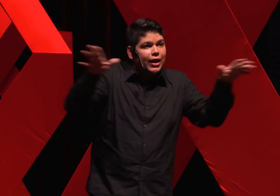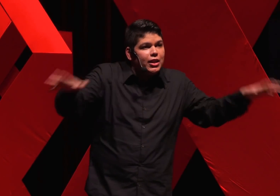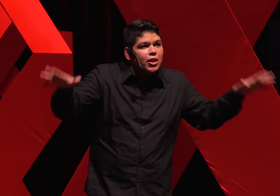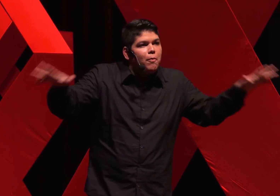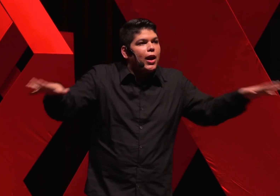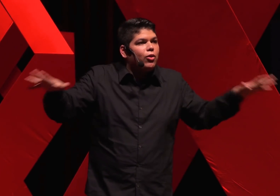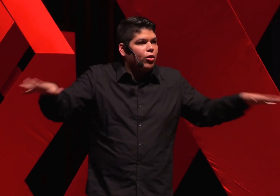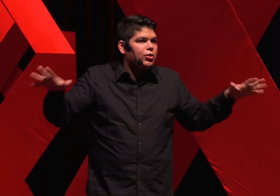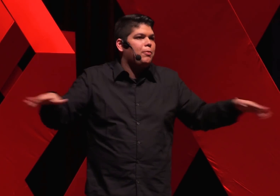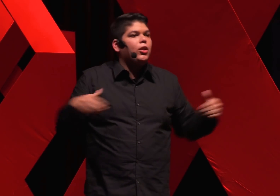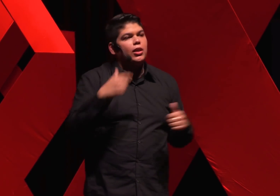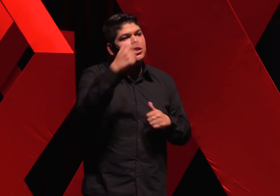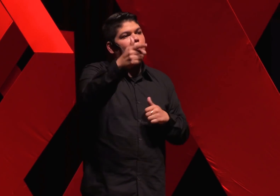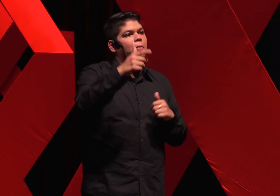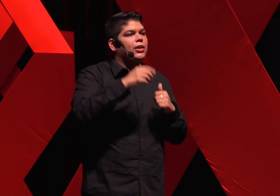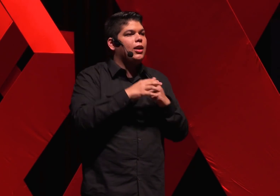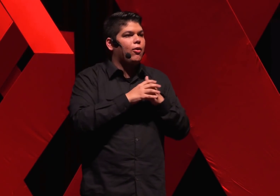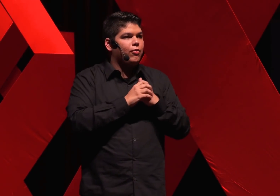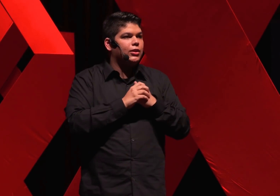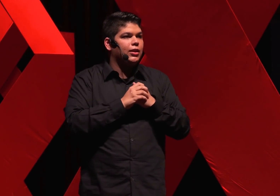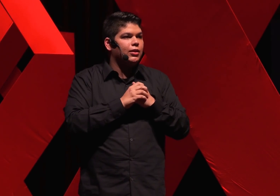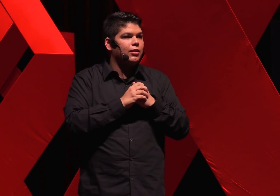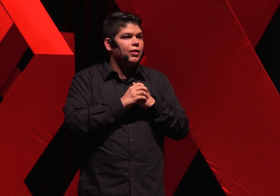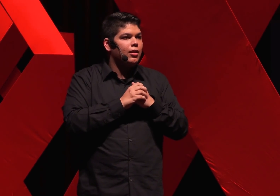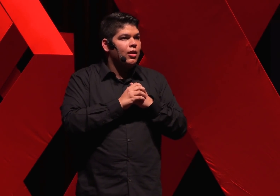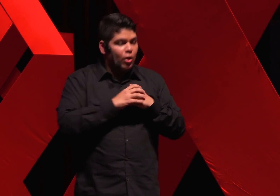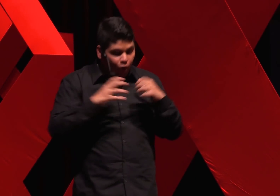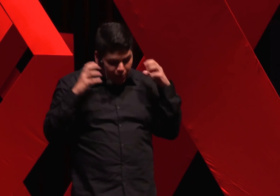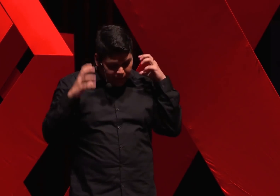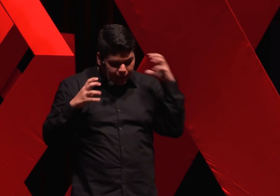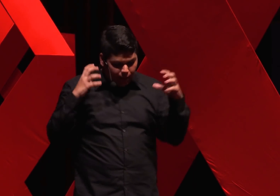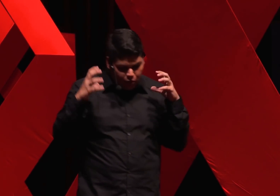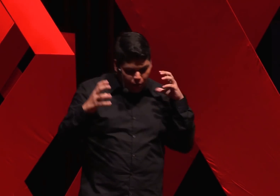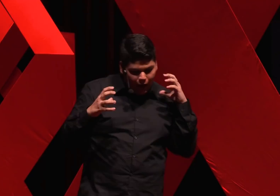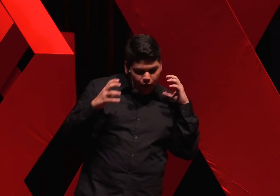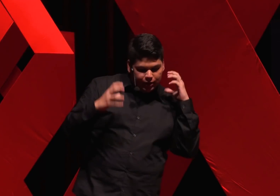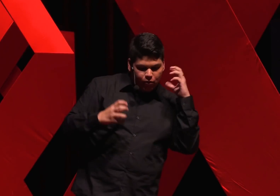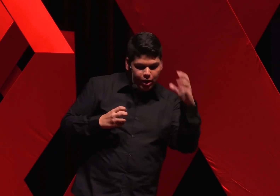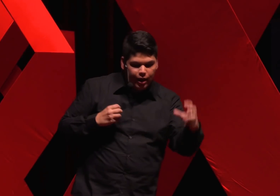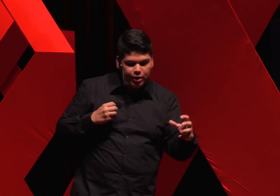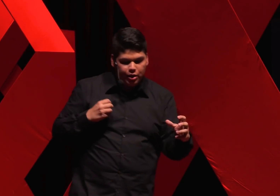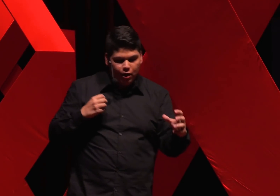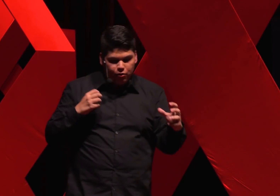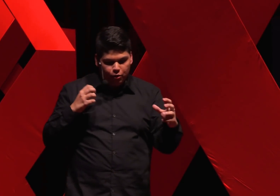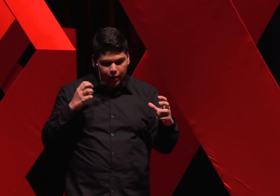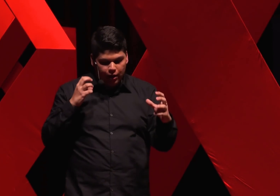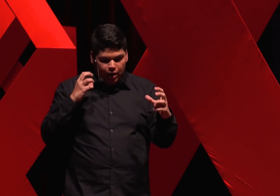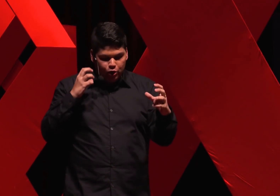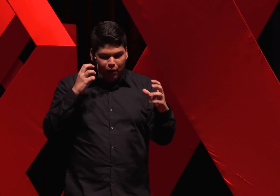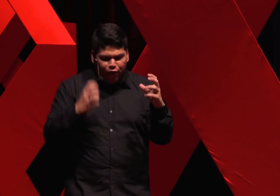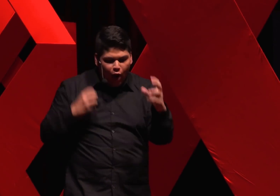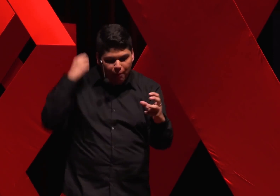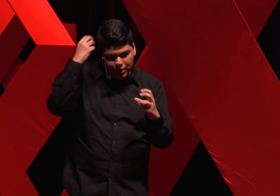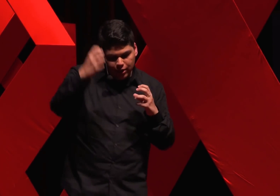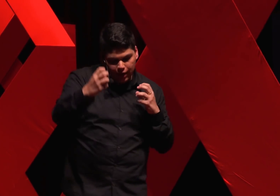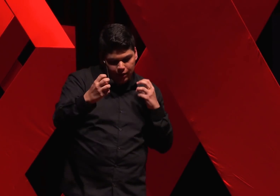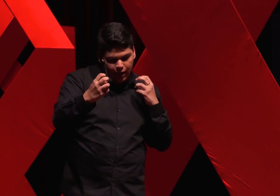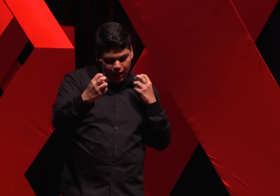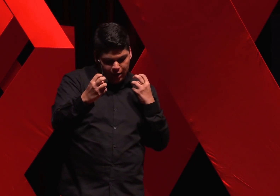aqui está um paradoxo importante a compartilhar com vocês. Nós precisamos de uma noção de religião, de uma forma de entender e